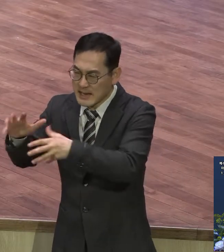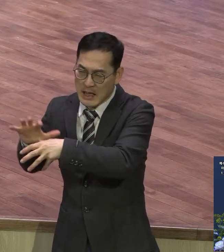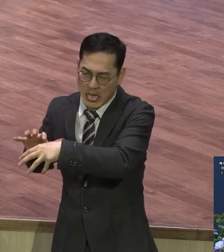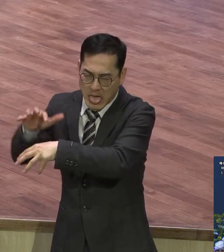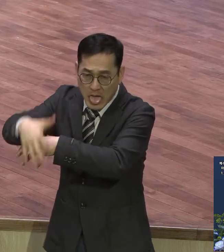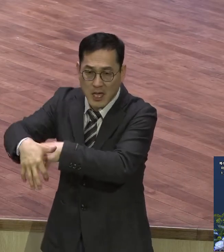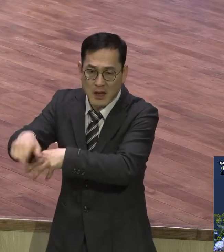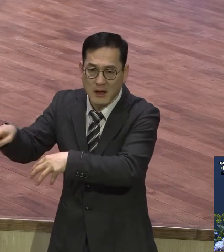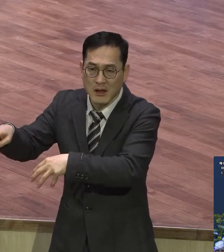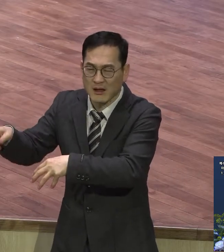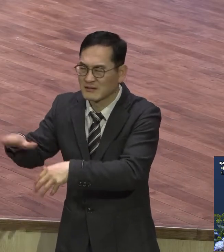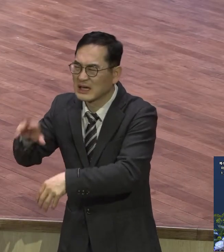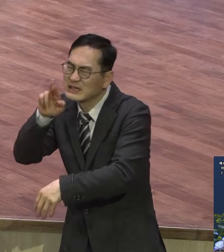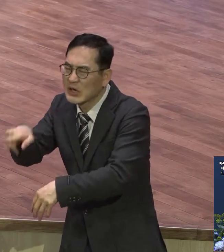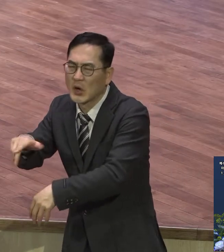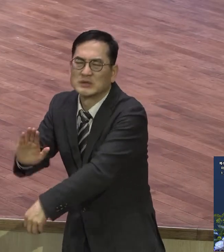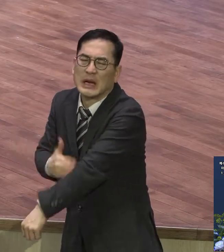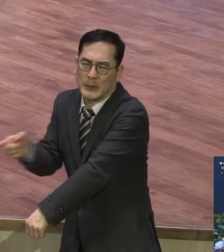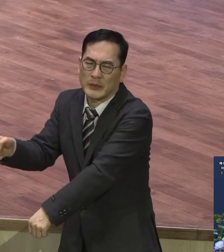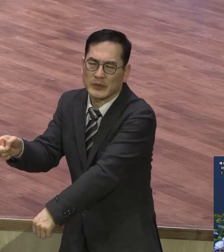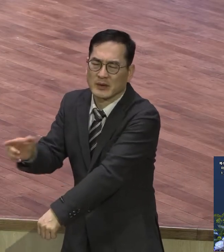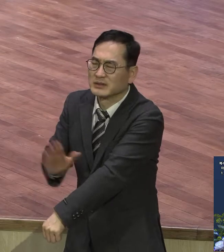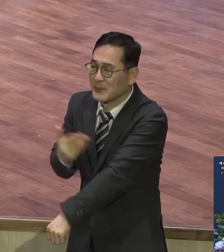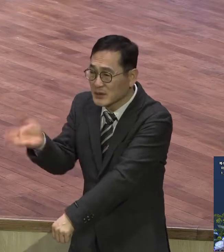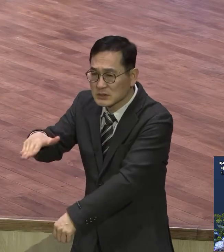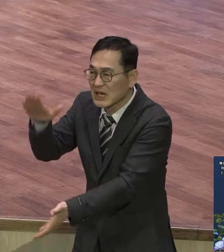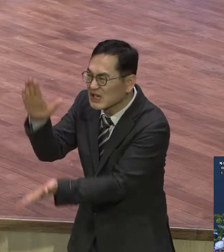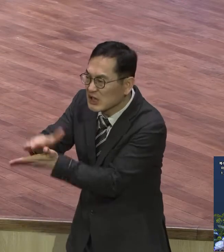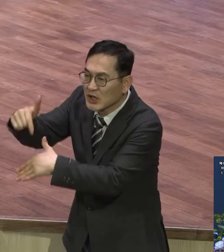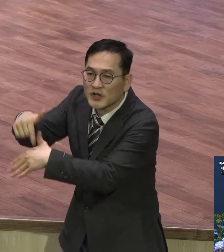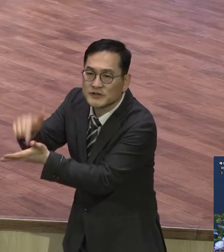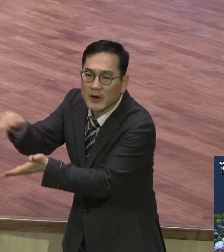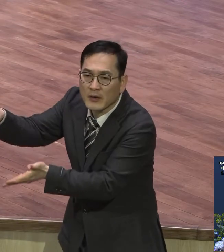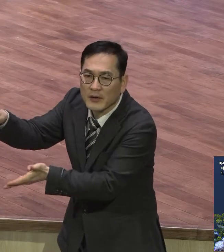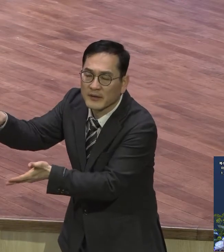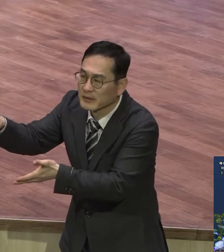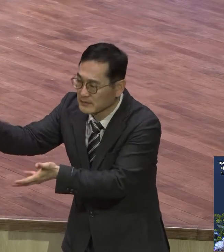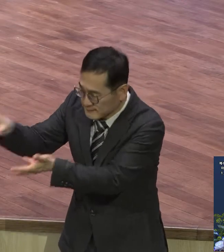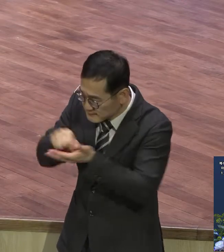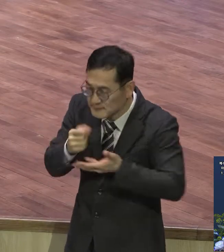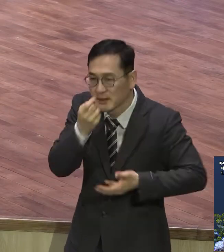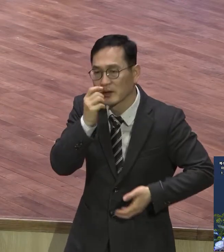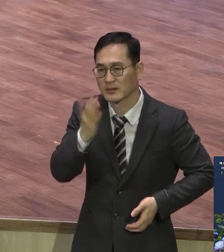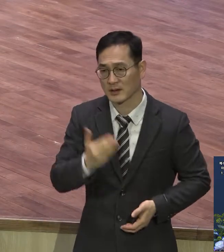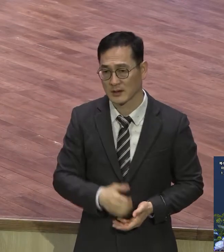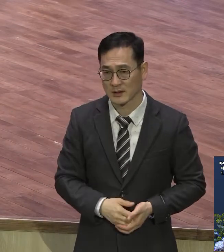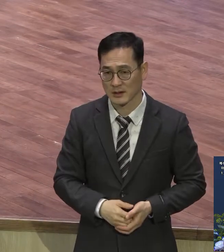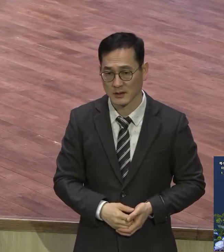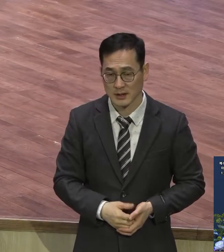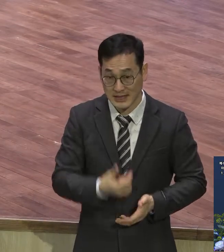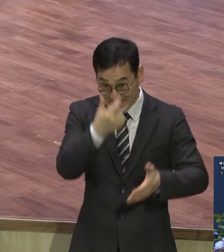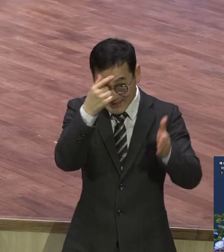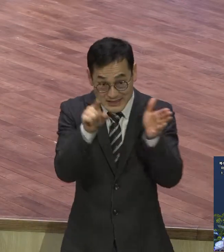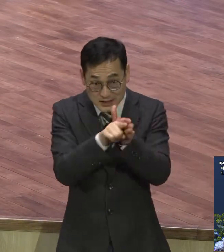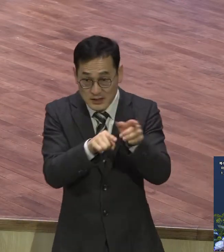우리는 제대로 된 성경적 신앙 가지고도 열정이 없잖아요 이런 어린이 없잖아요